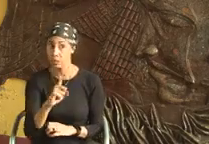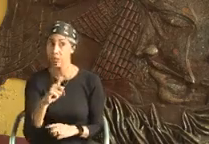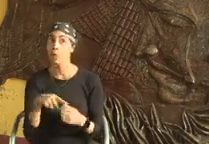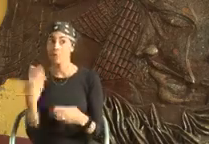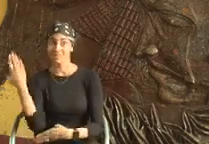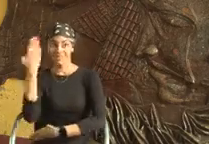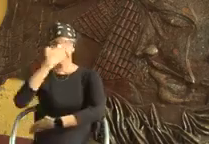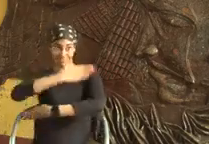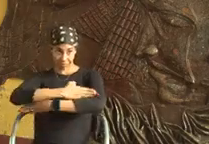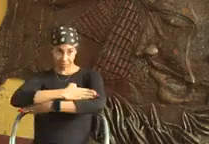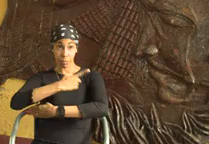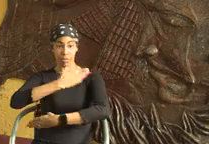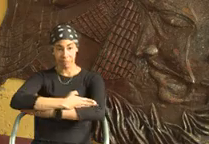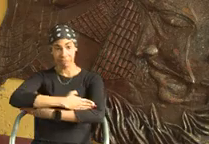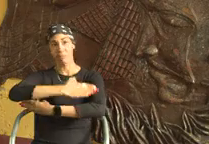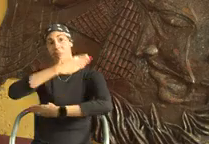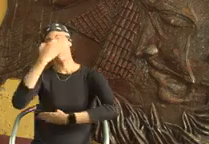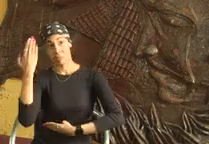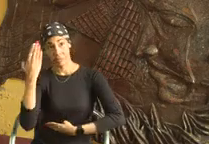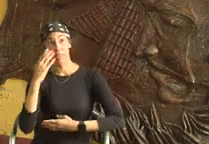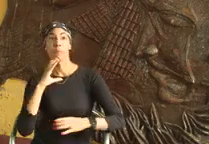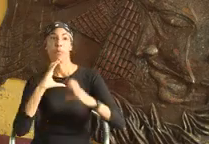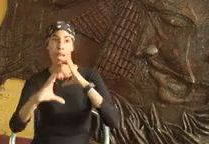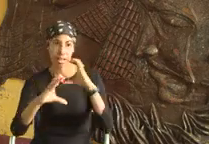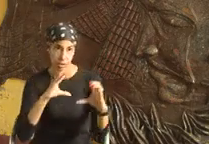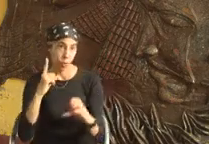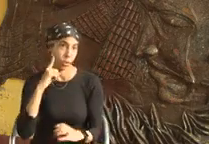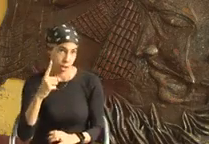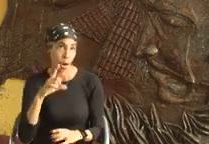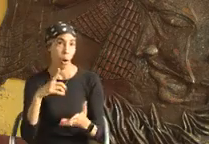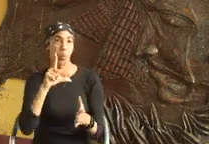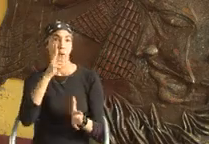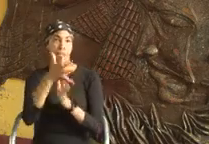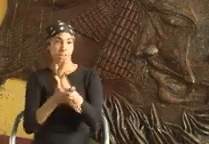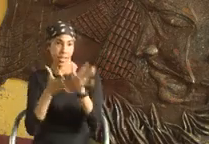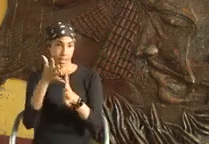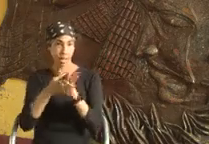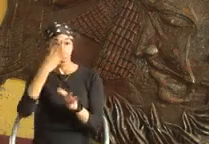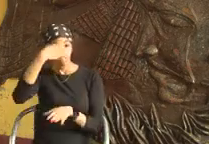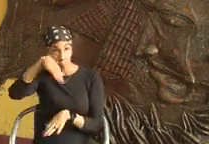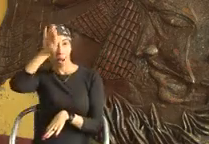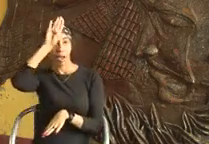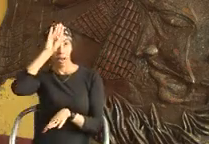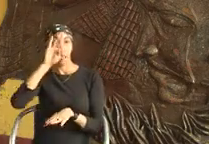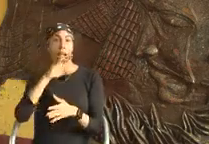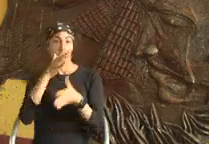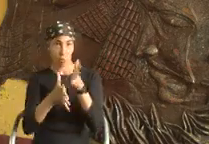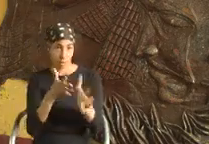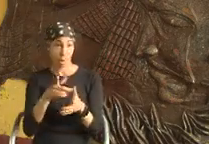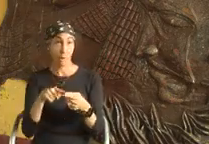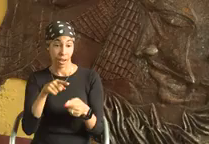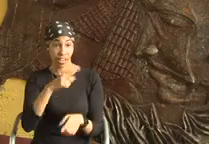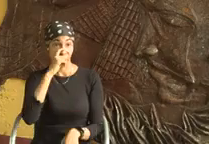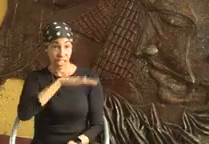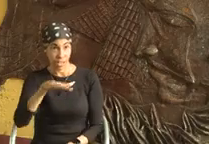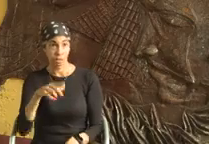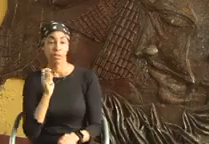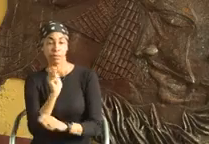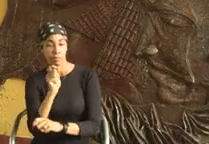siento súper bien, ya que he podido romper las barreras de comunicación, he podido obtener mis talleres con resultados